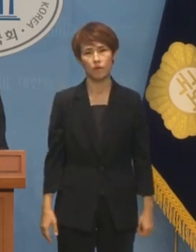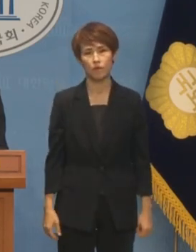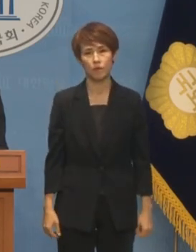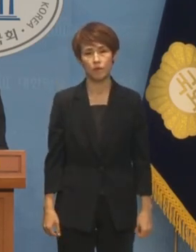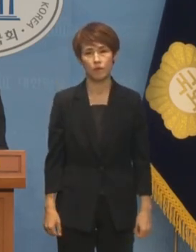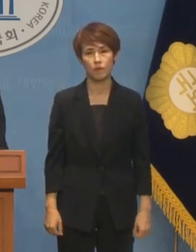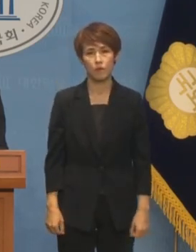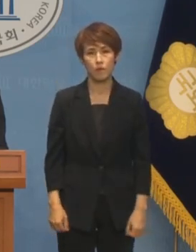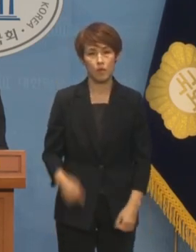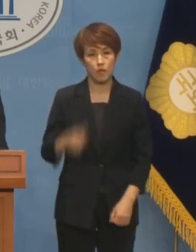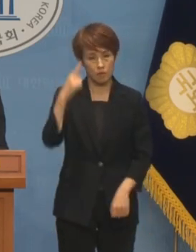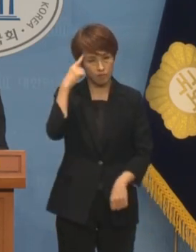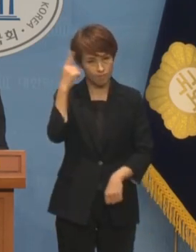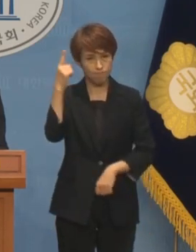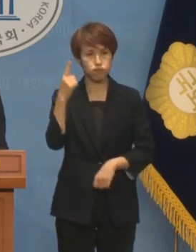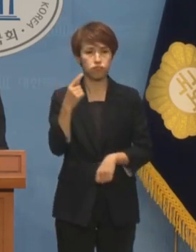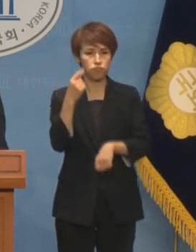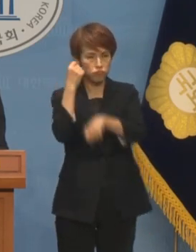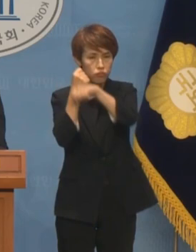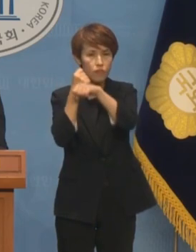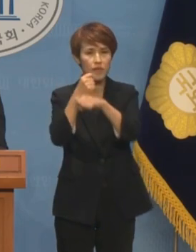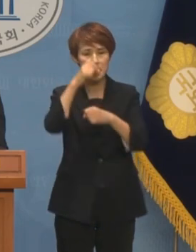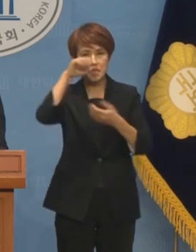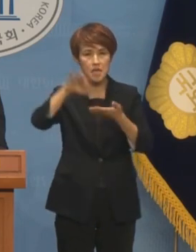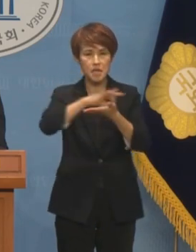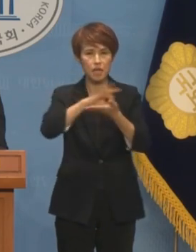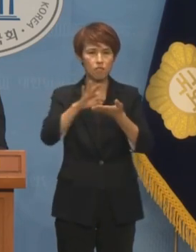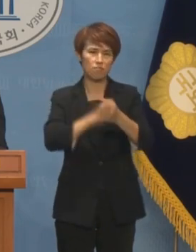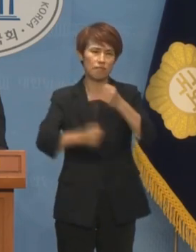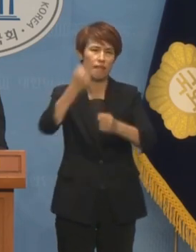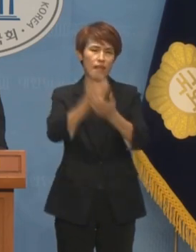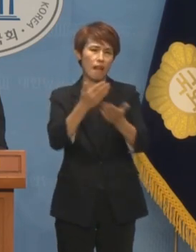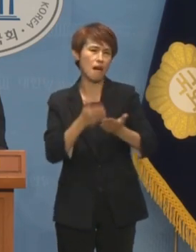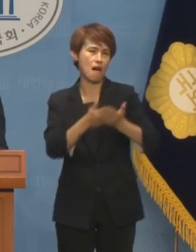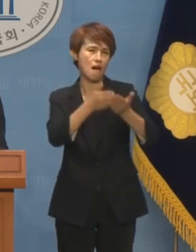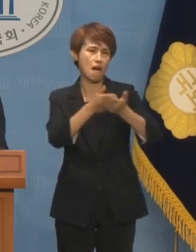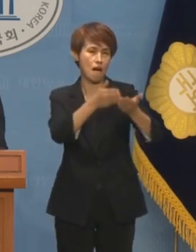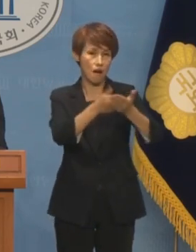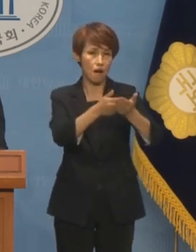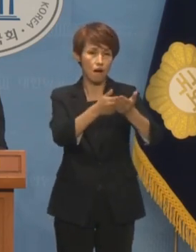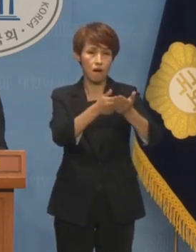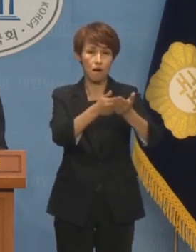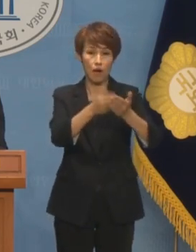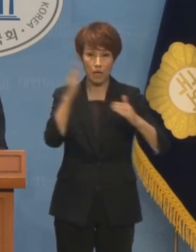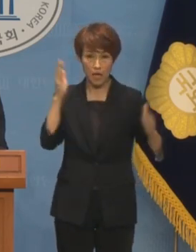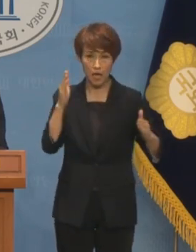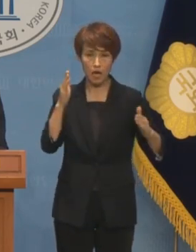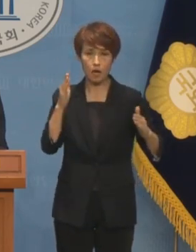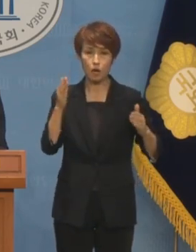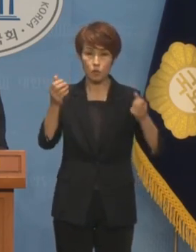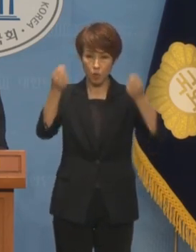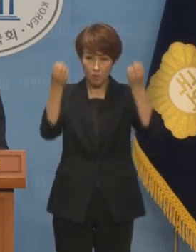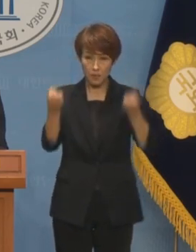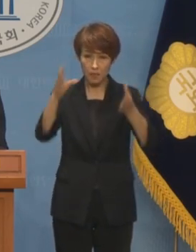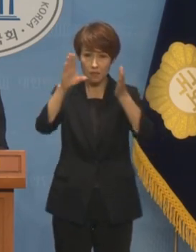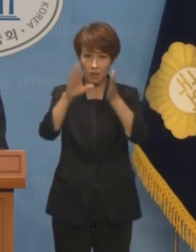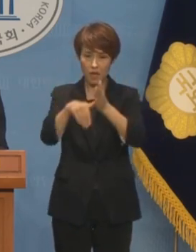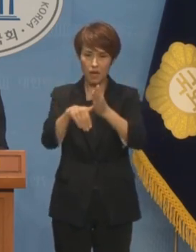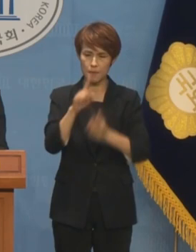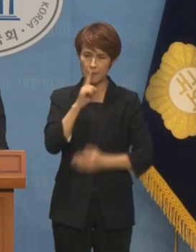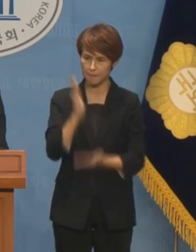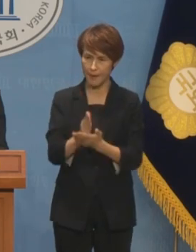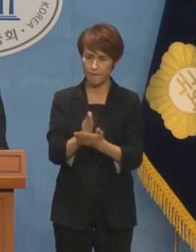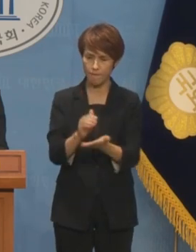R&D 예산을 복원하라 외치는 카이스트 학생은 졸업식에서 입이 틀어막히고 사지가 들려